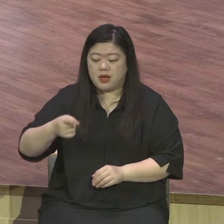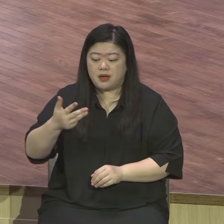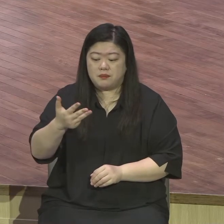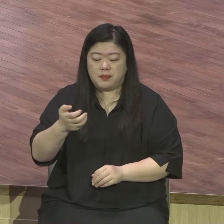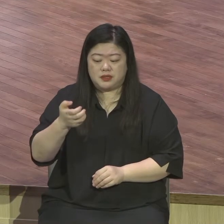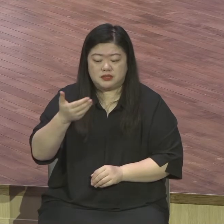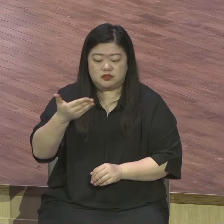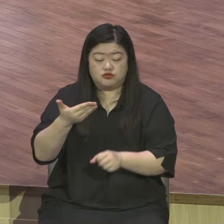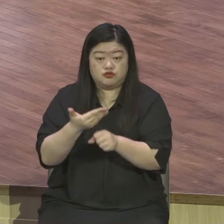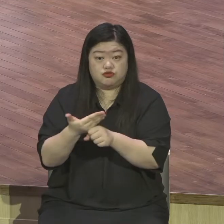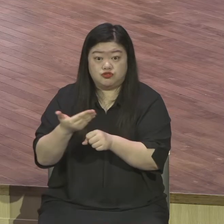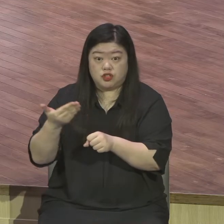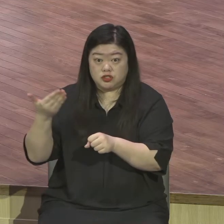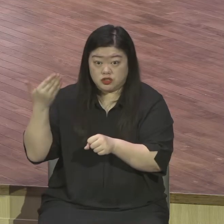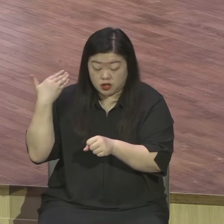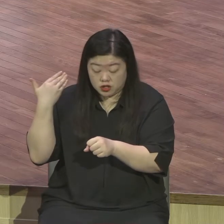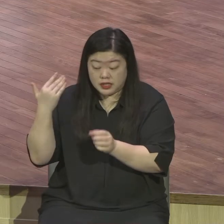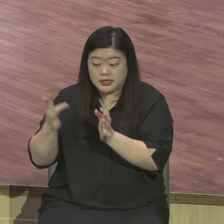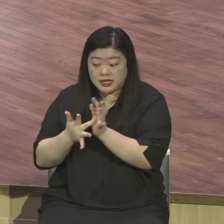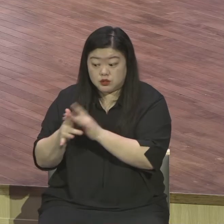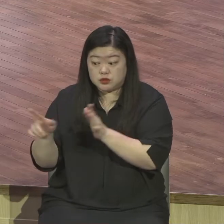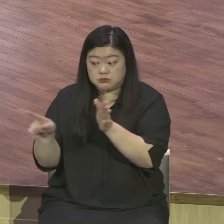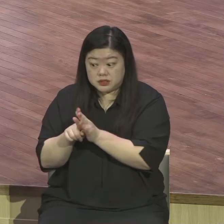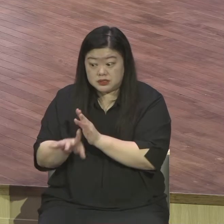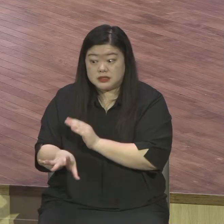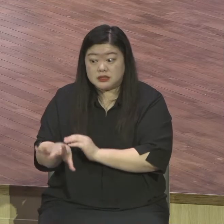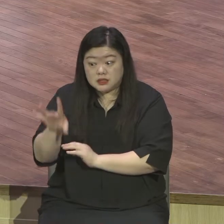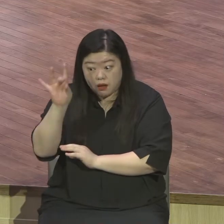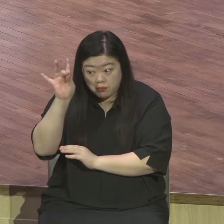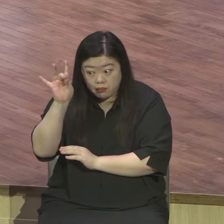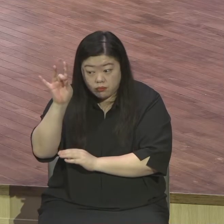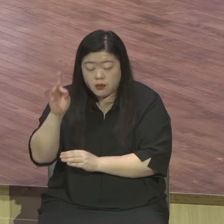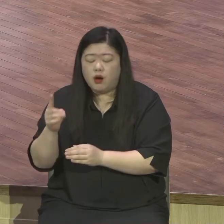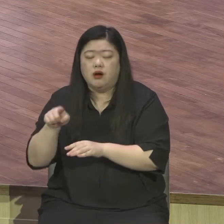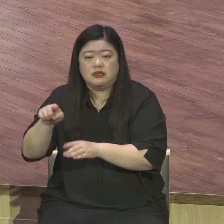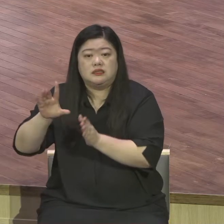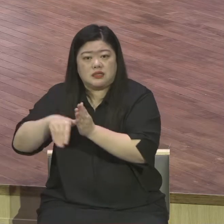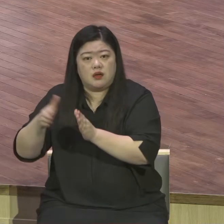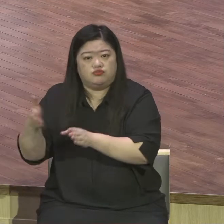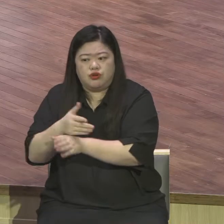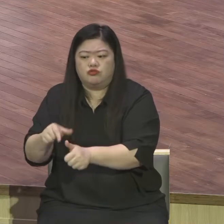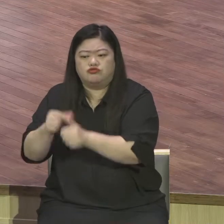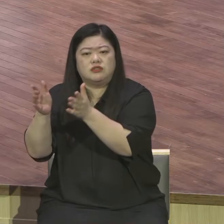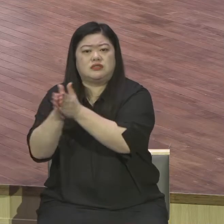살았던 사람들 보금을 못 들었으니까 전부 다 싸그리다